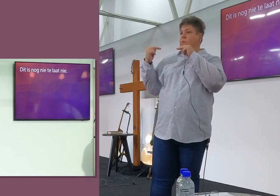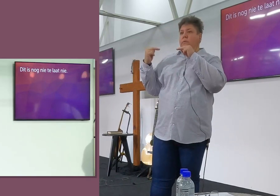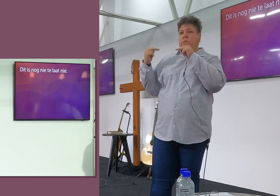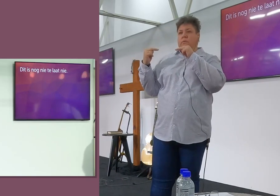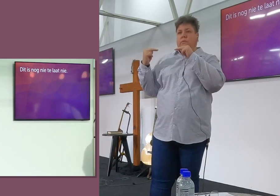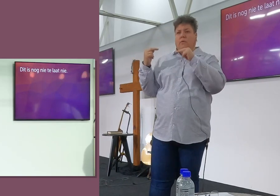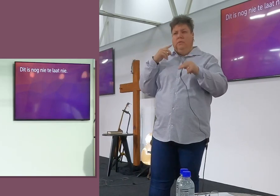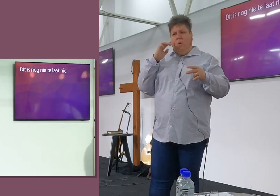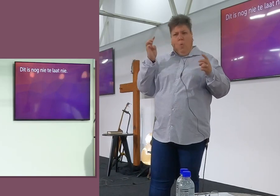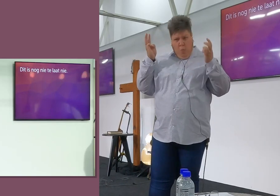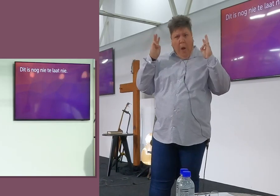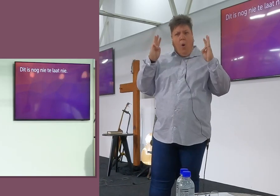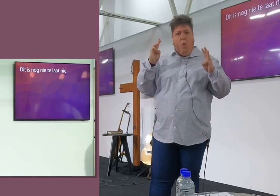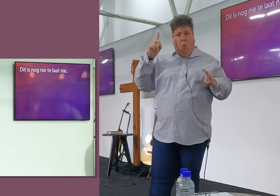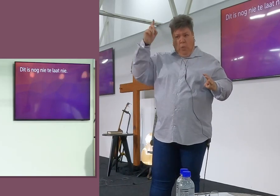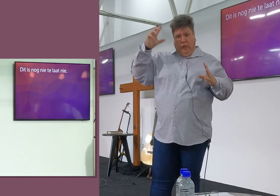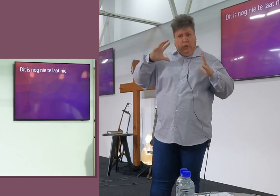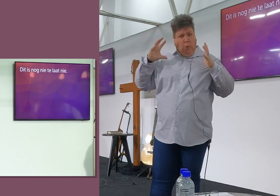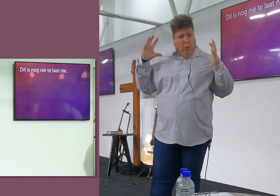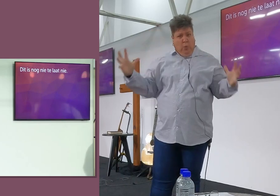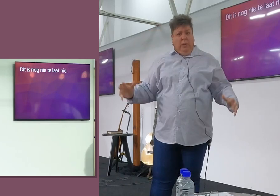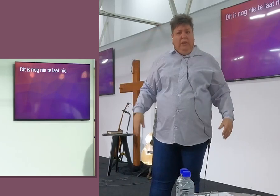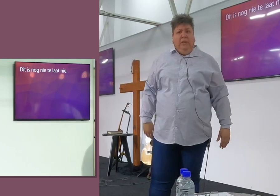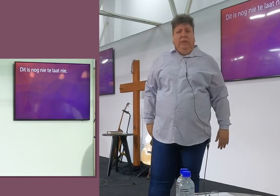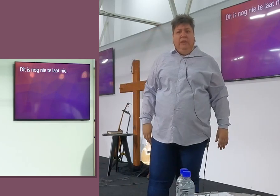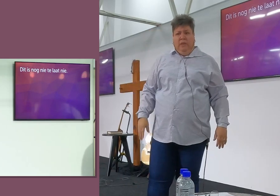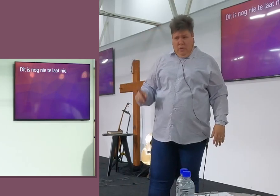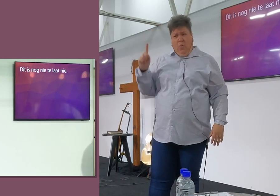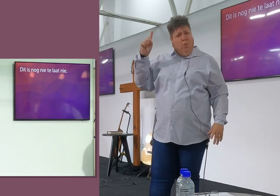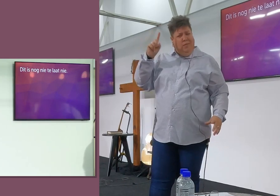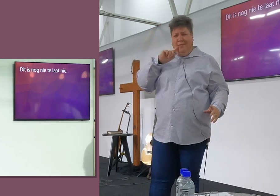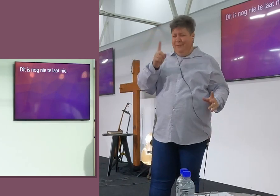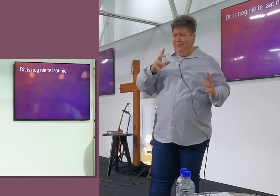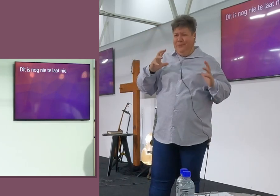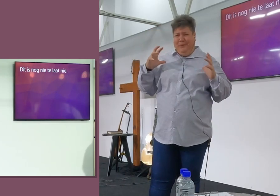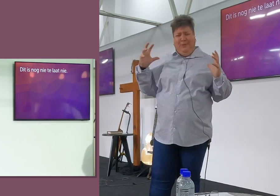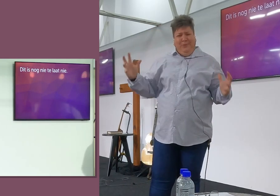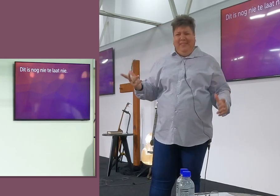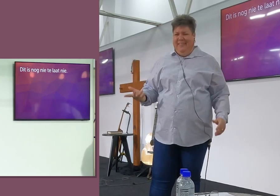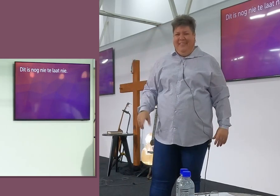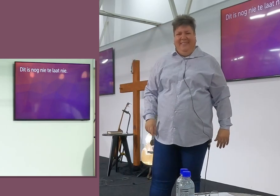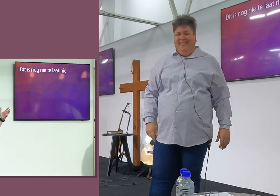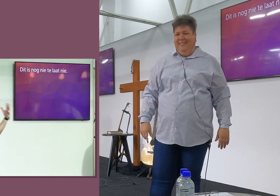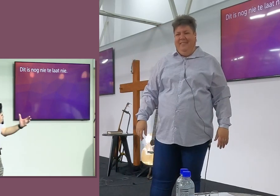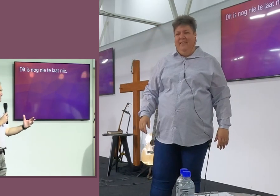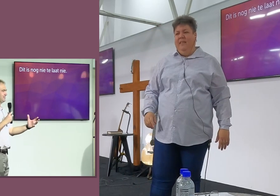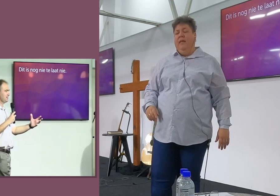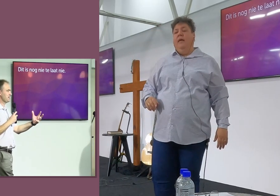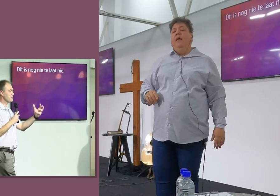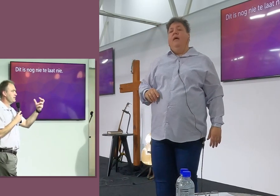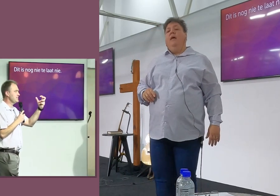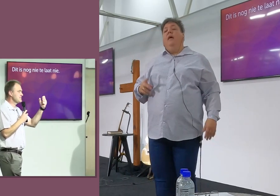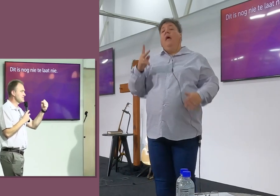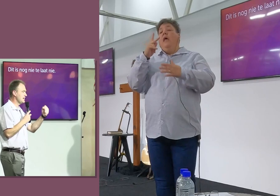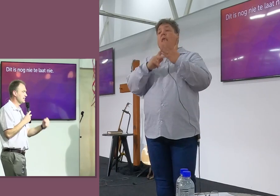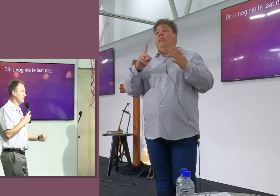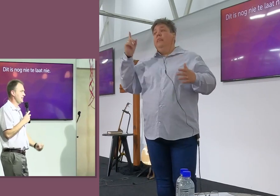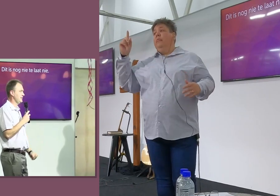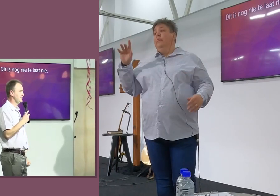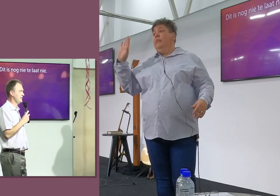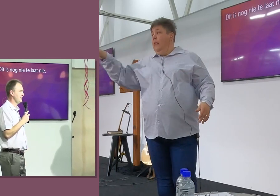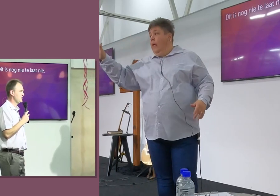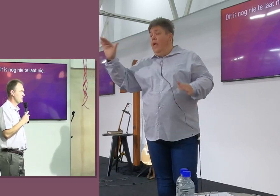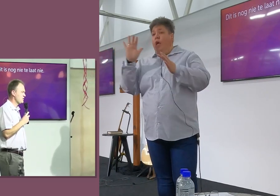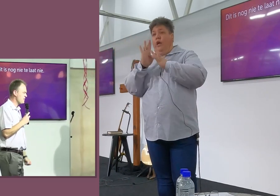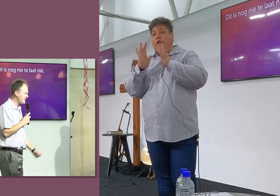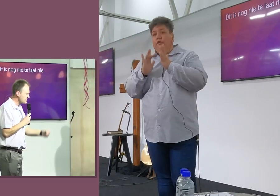Denk jy nie, dis wel van Godse genade nie. Dis wel. En weet jy, nie net grijp hy Jesus aan nie.